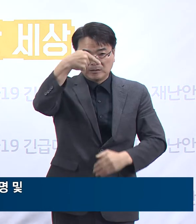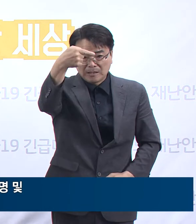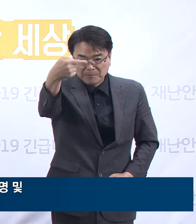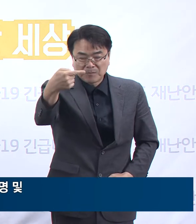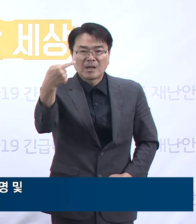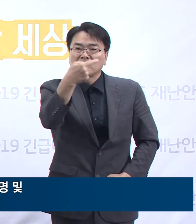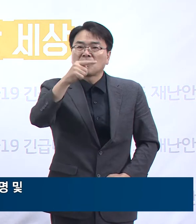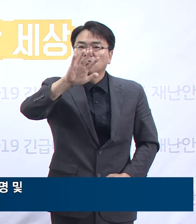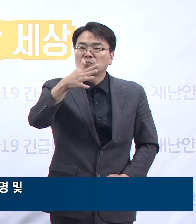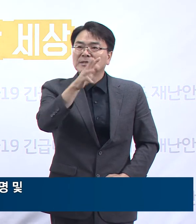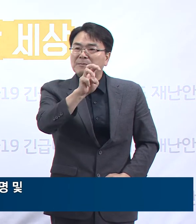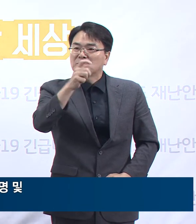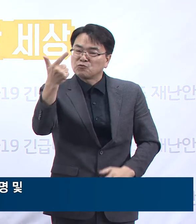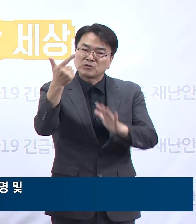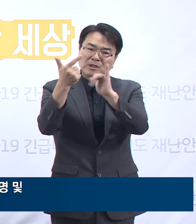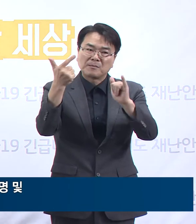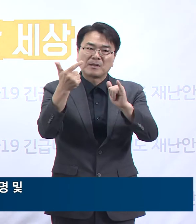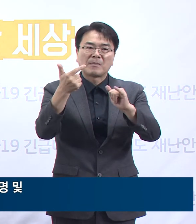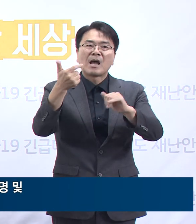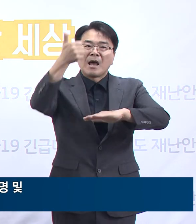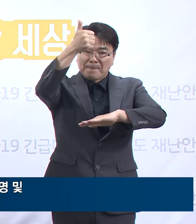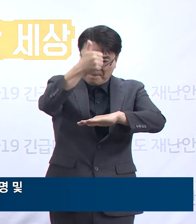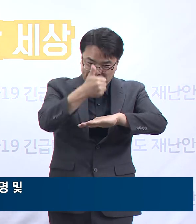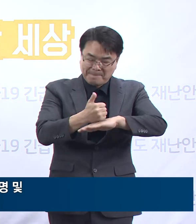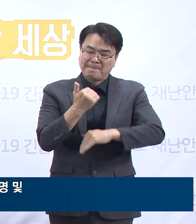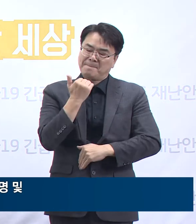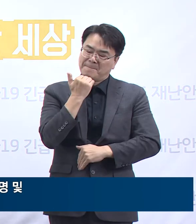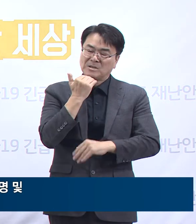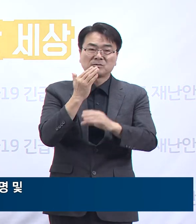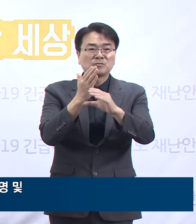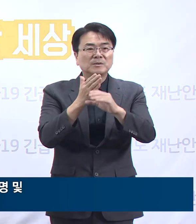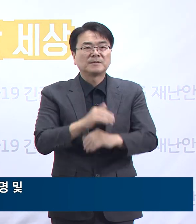,936명은 결과를 기다리는 중입니다.